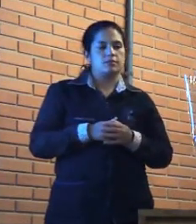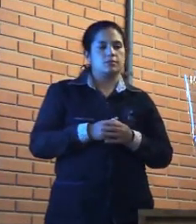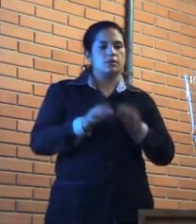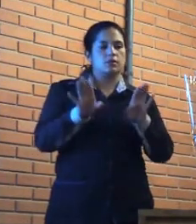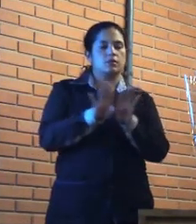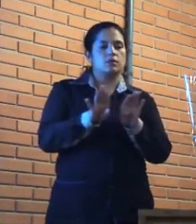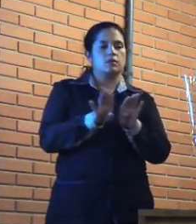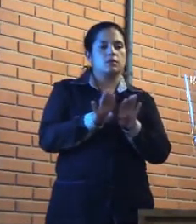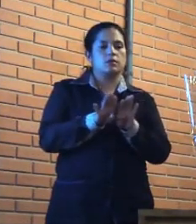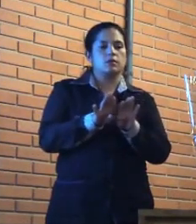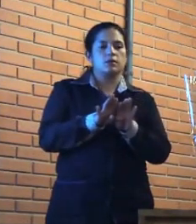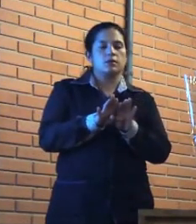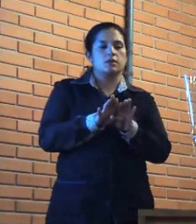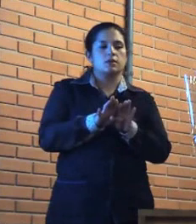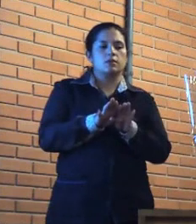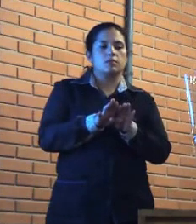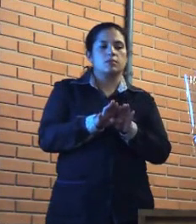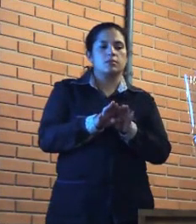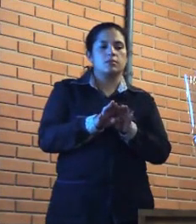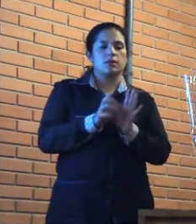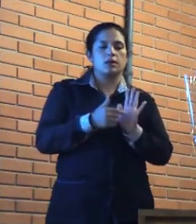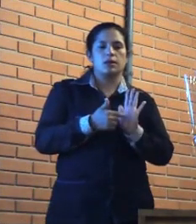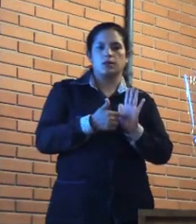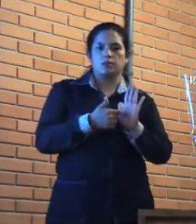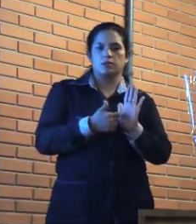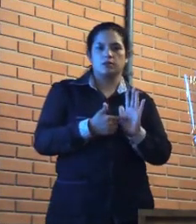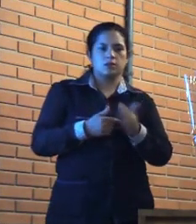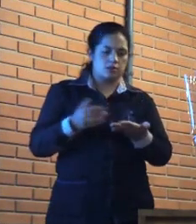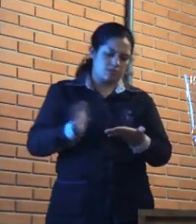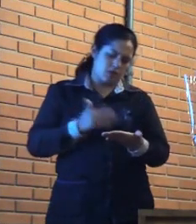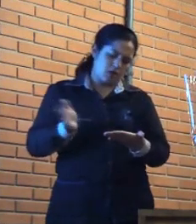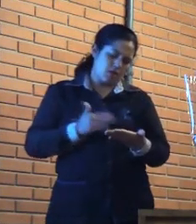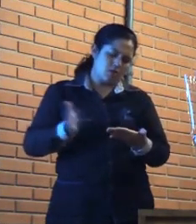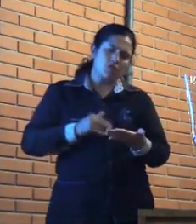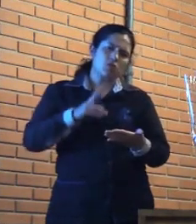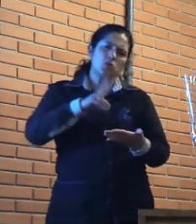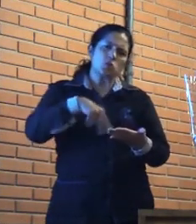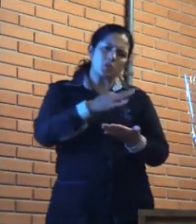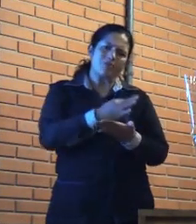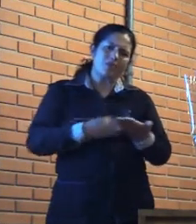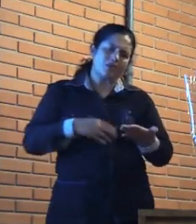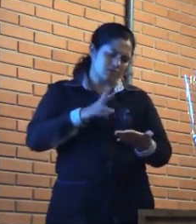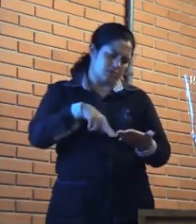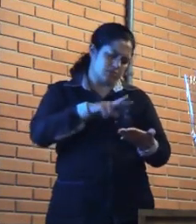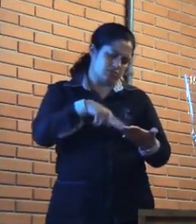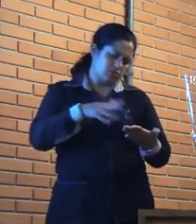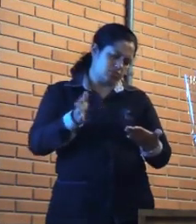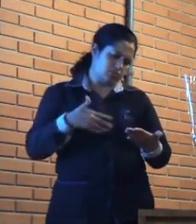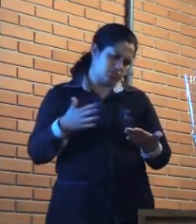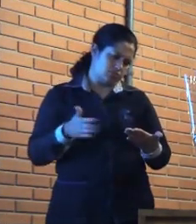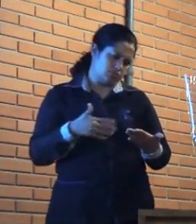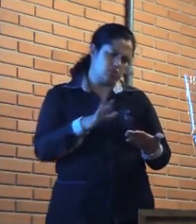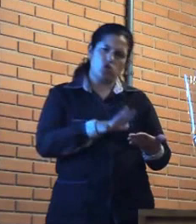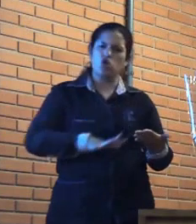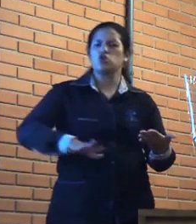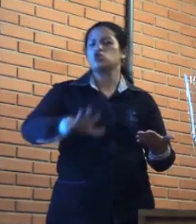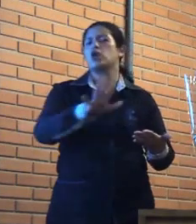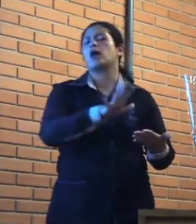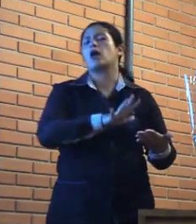Também a apresentação, eu dou uma olhada no texto e na apresentação formalizada de uma maneira geral.